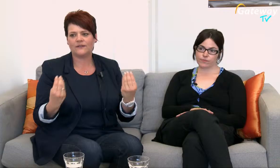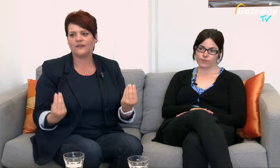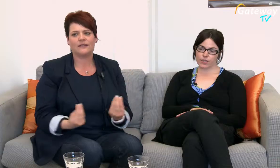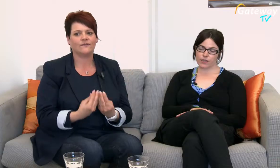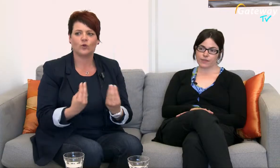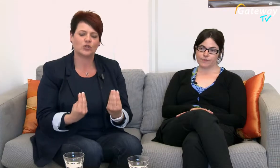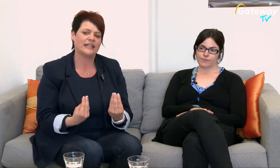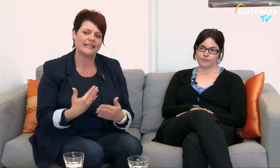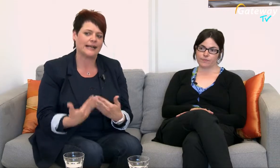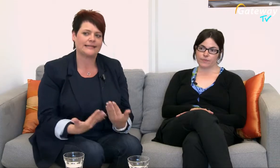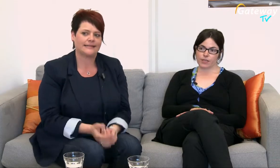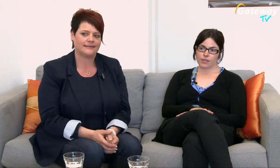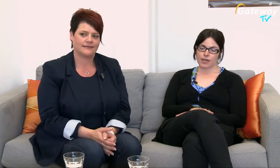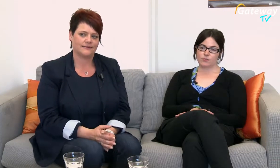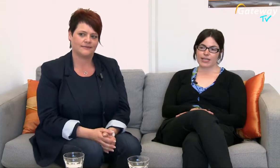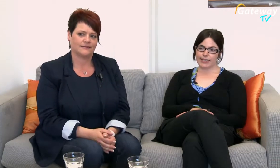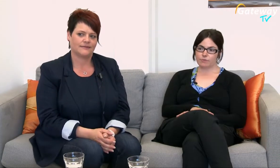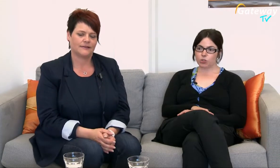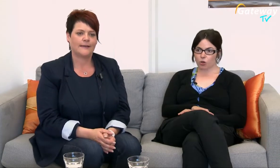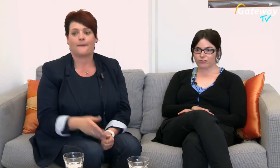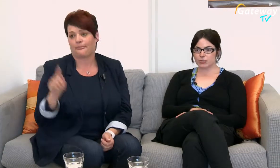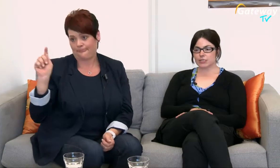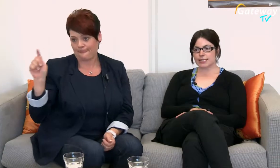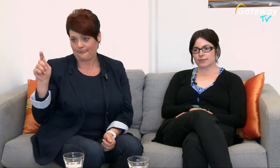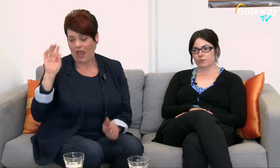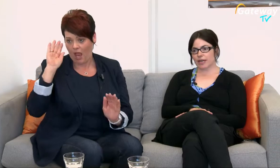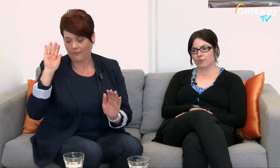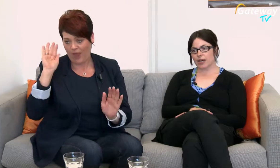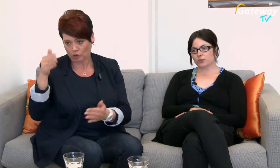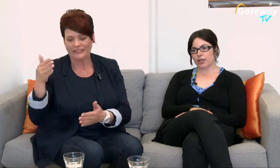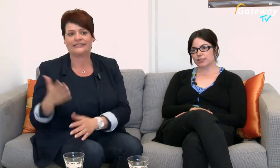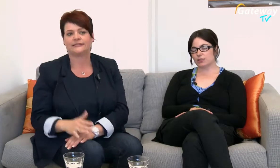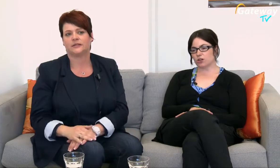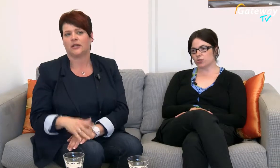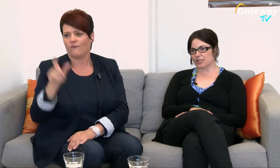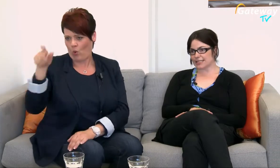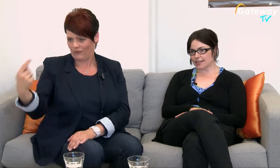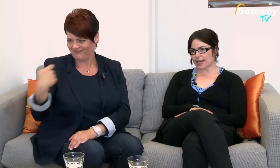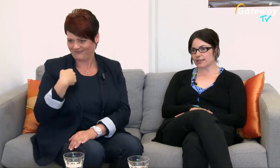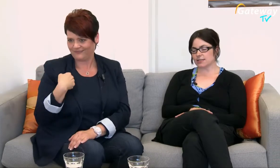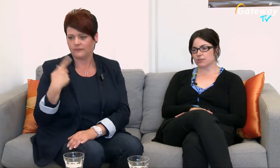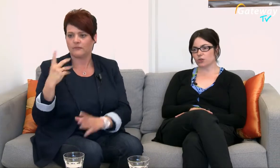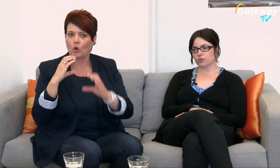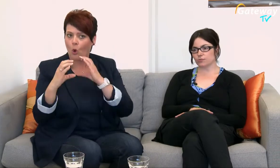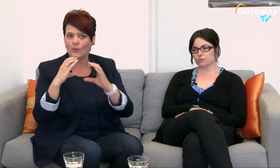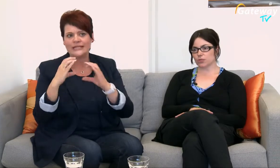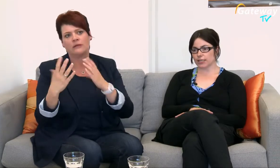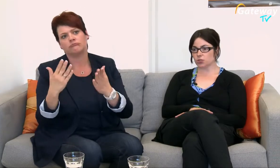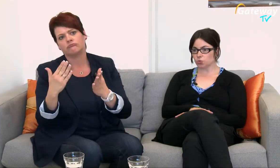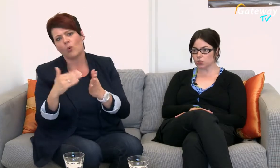funktioniert das Ganze? Also bei den Betroffenen, die jetzt so in meiner Beratung waren Die kommunizieren eigentlich noch recht gut